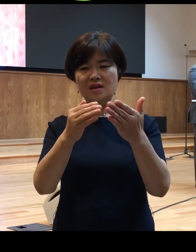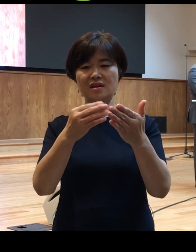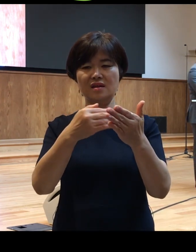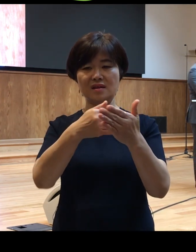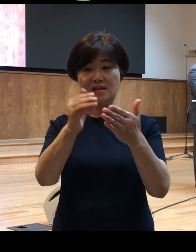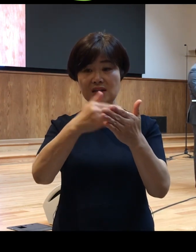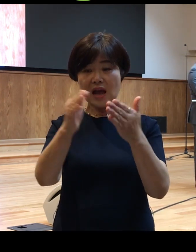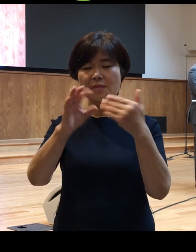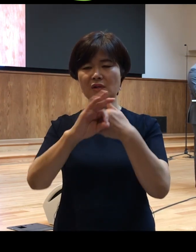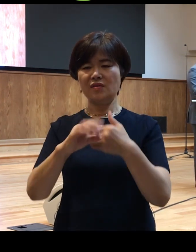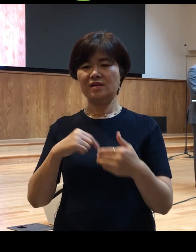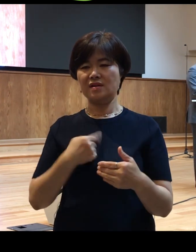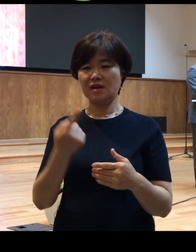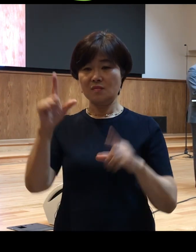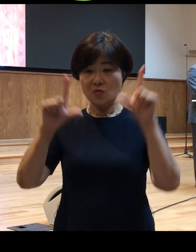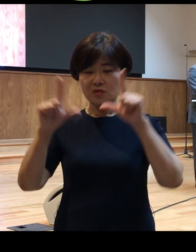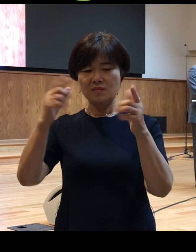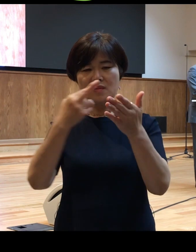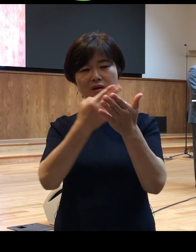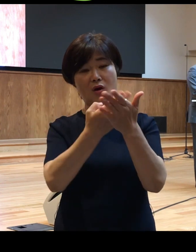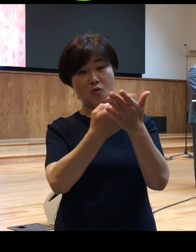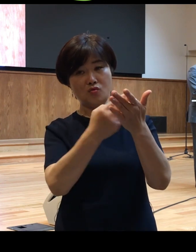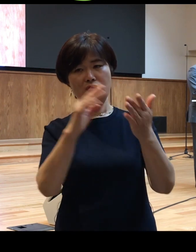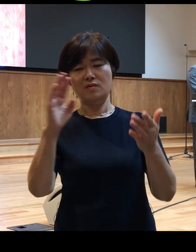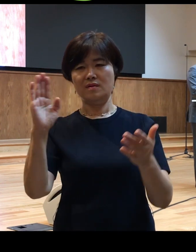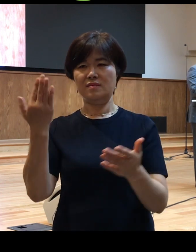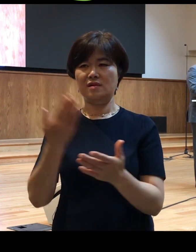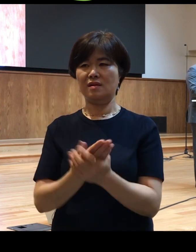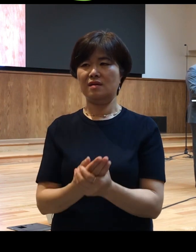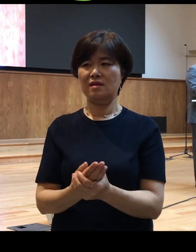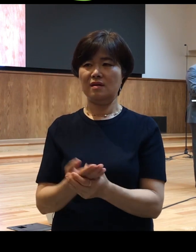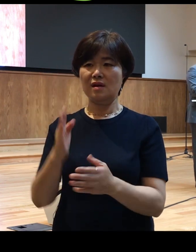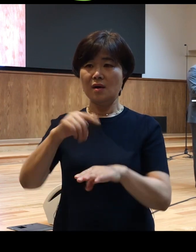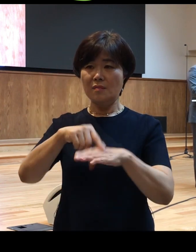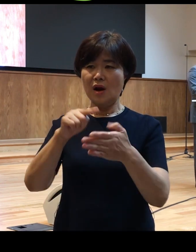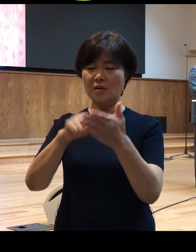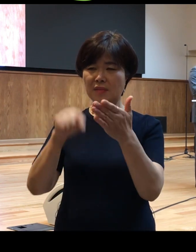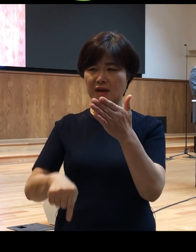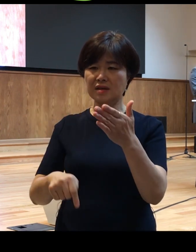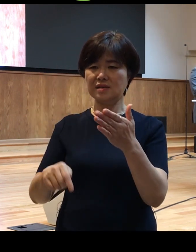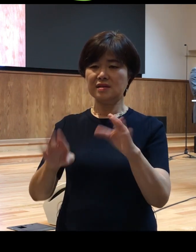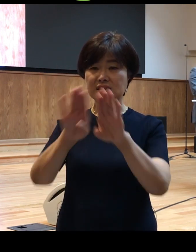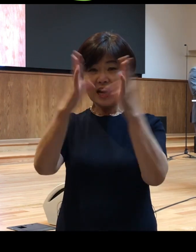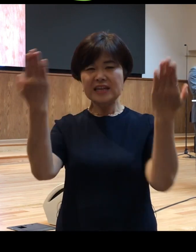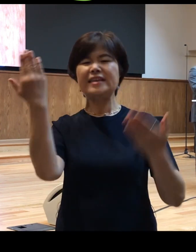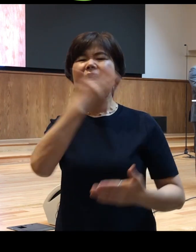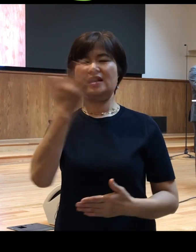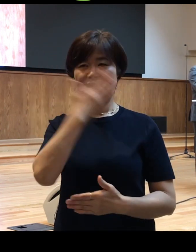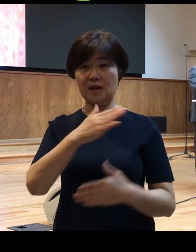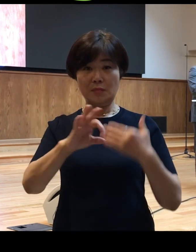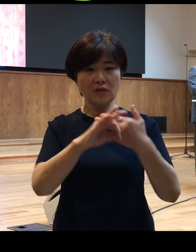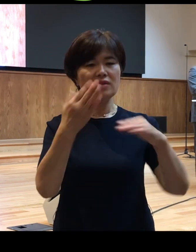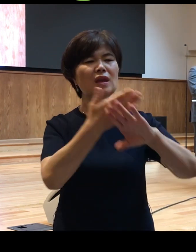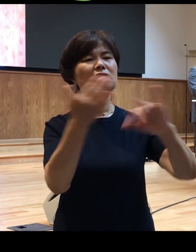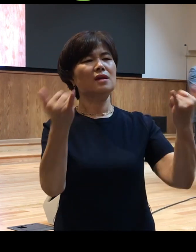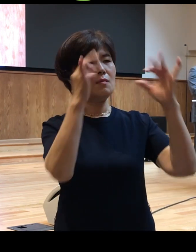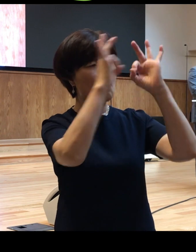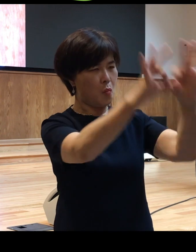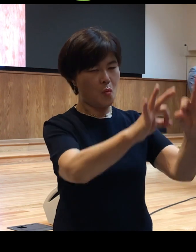모습밖에 보이지 않는다네 그럼 마음의 창이 깨끗해야 다른 사람을 볼 수 있고요 마음의